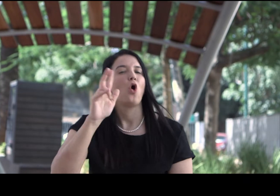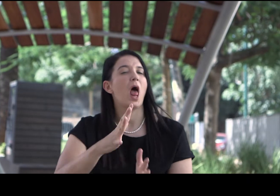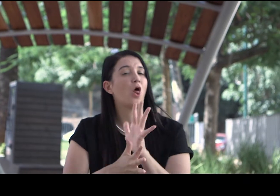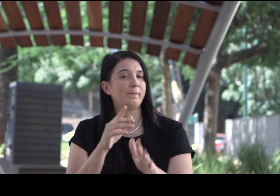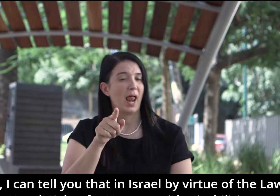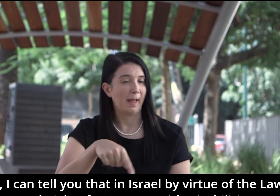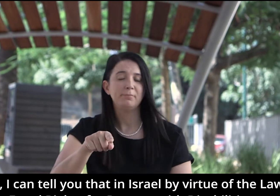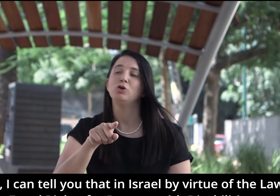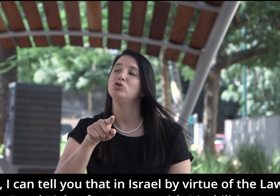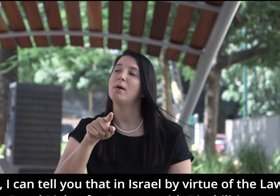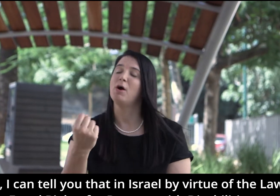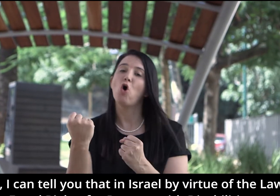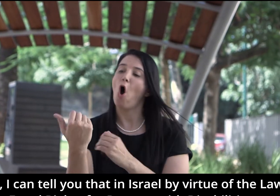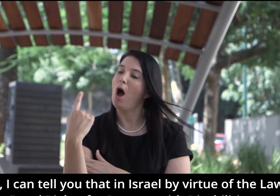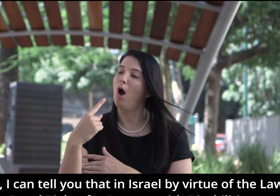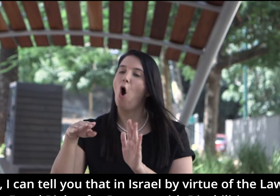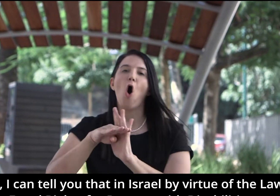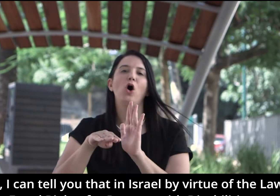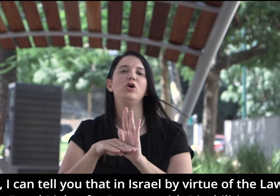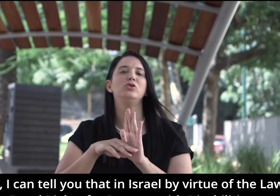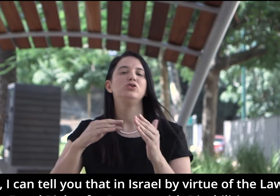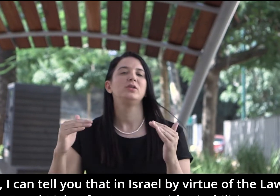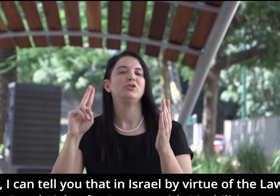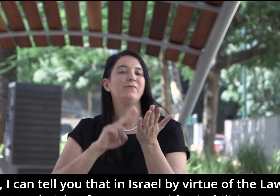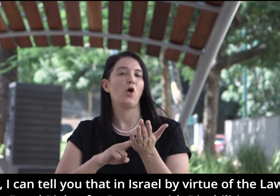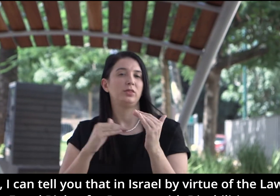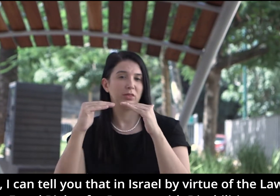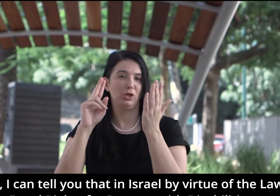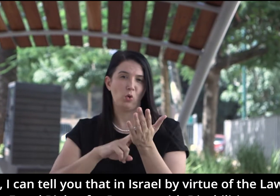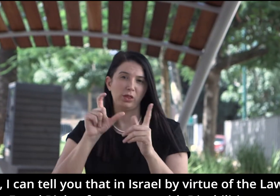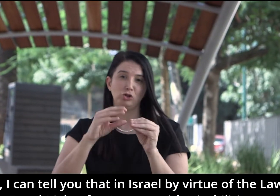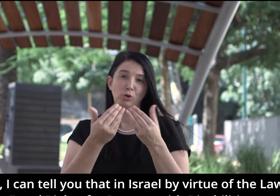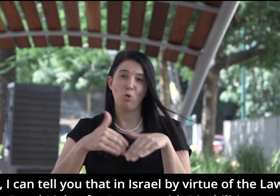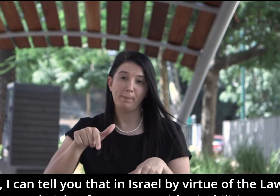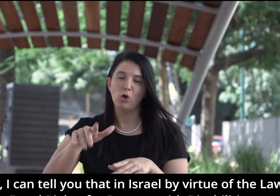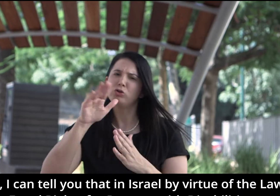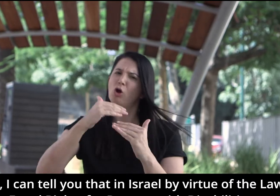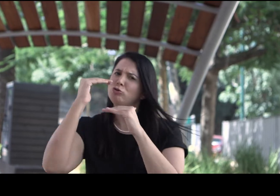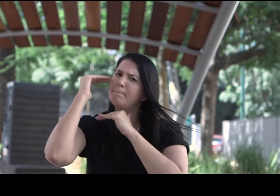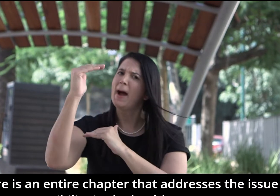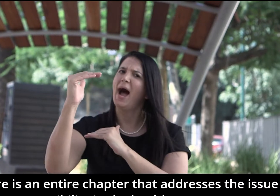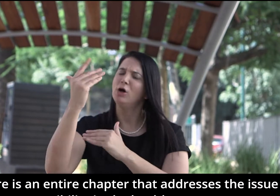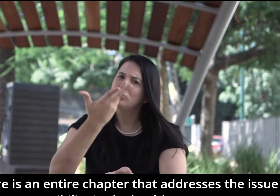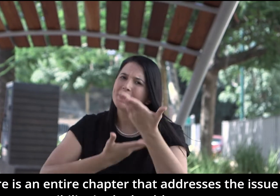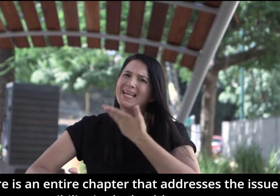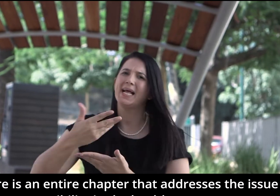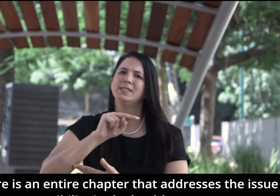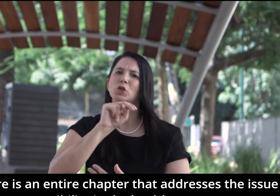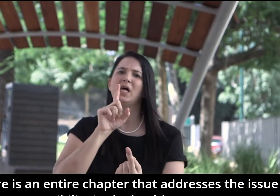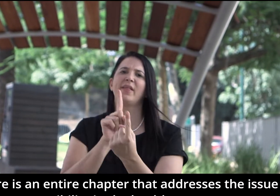היום אני יכולה לומר לכם שמכוח חוק שוויון זכויות לאנשים עם מוגבלויות יש פרק שלם שמתייחס